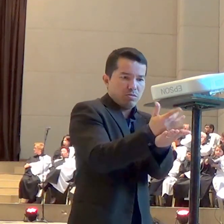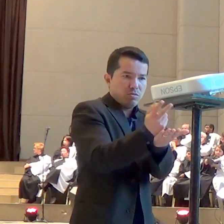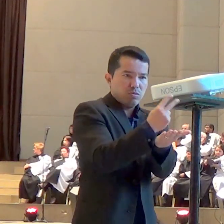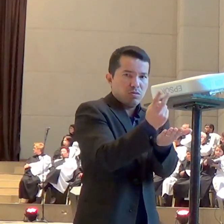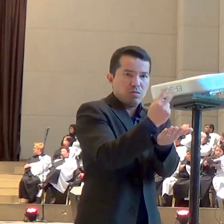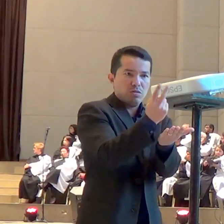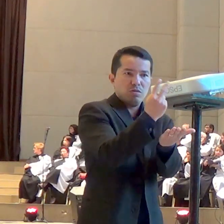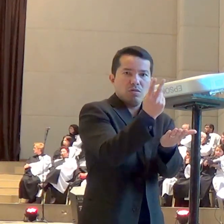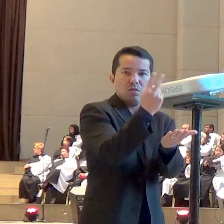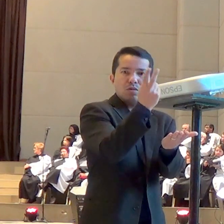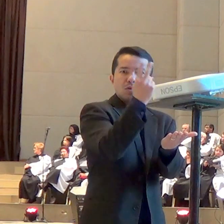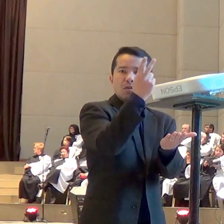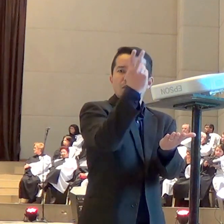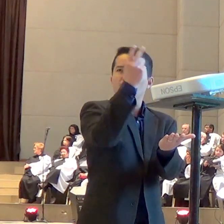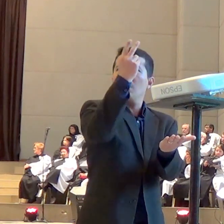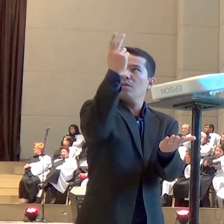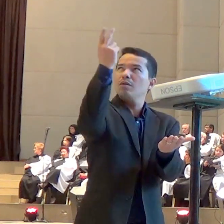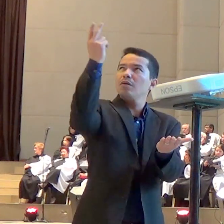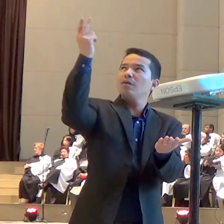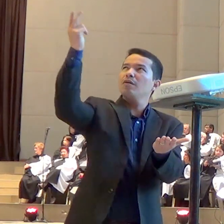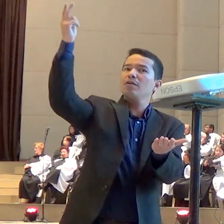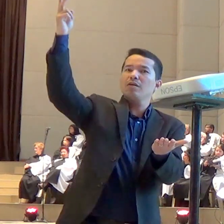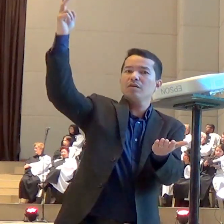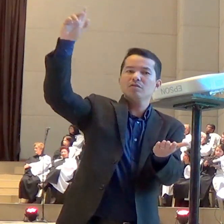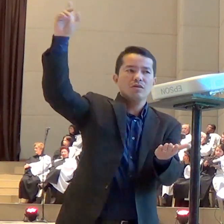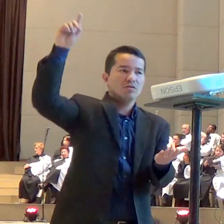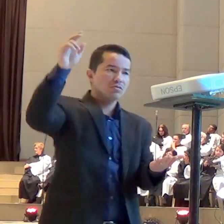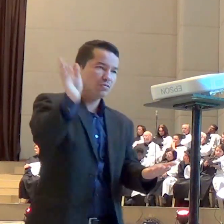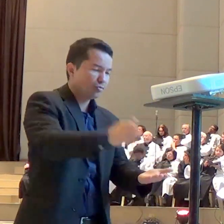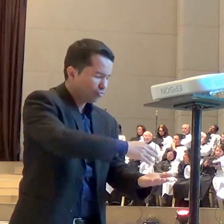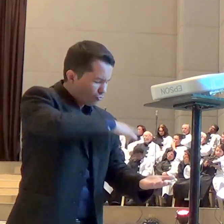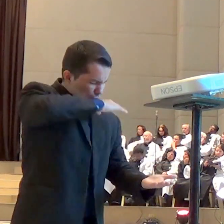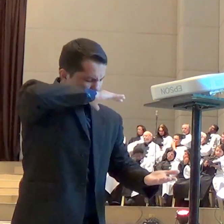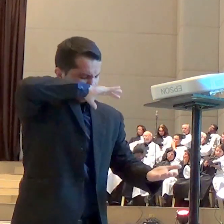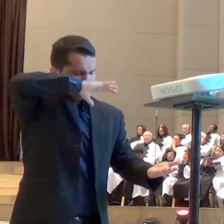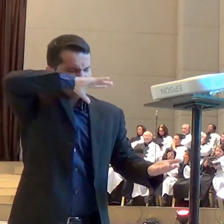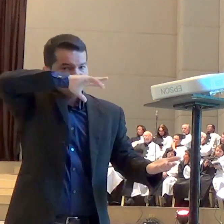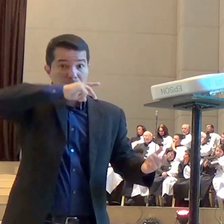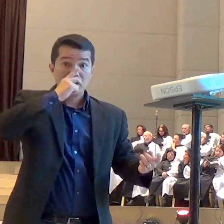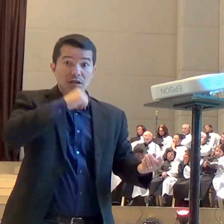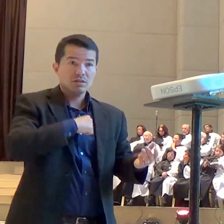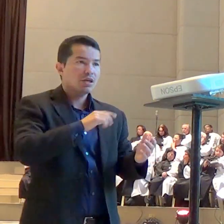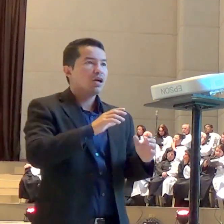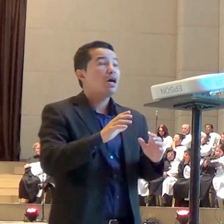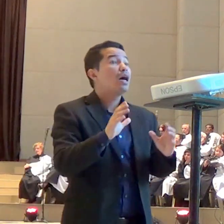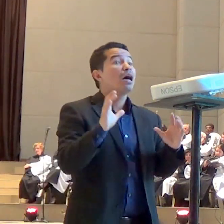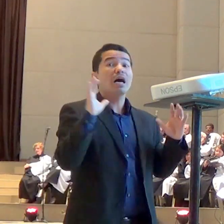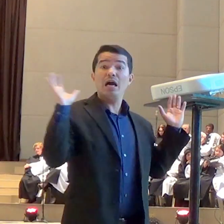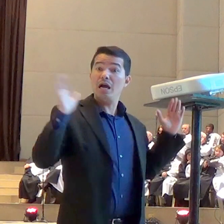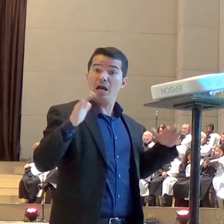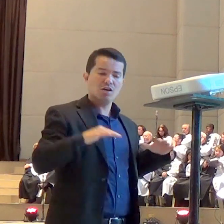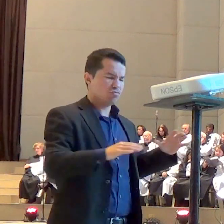com as orações dos santos e então o anjo pegou o incensário